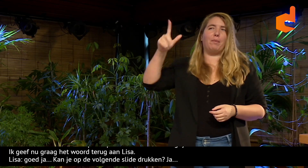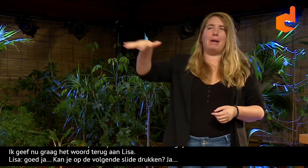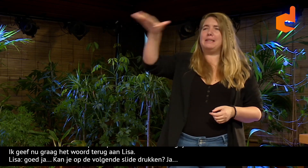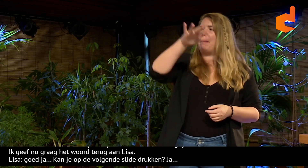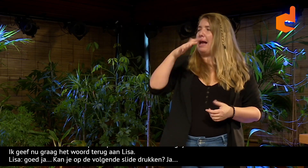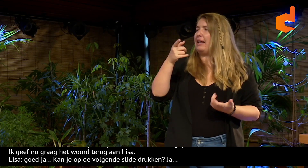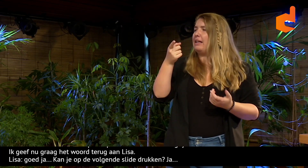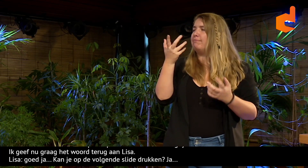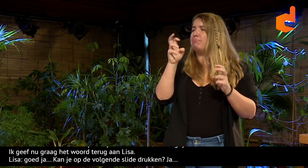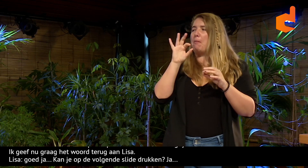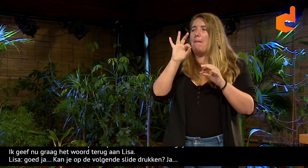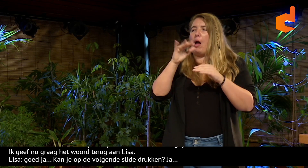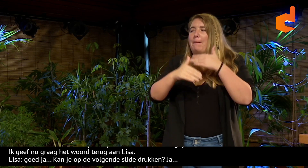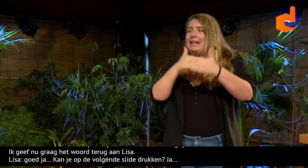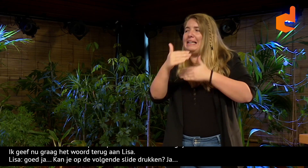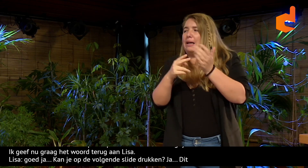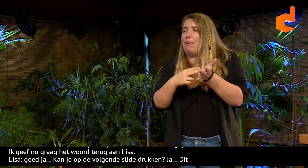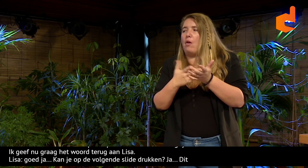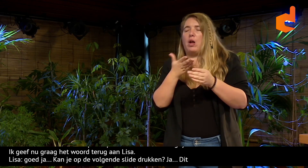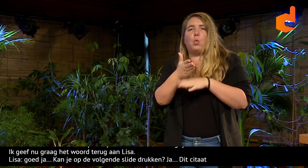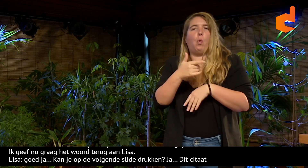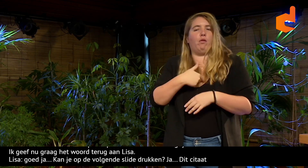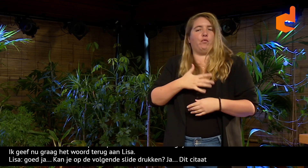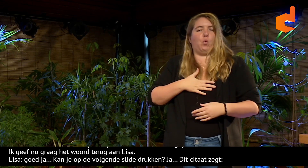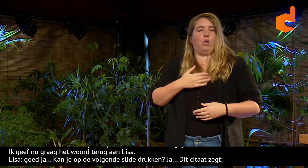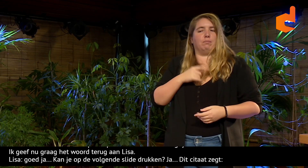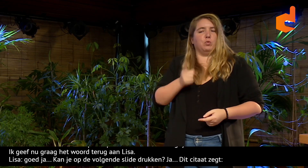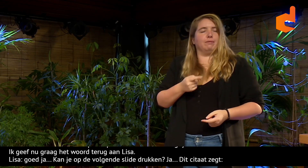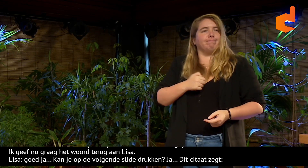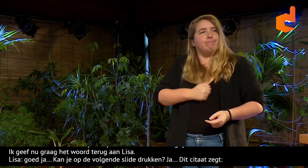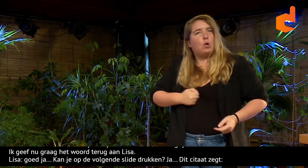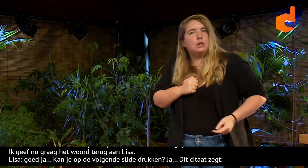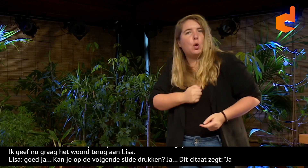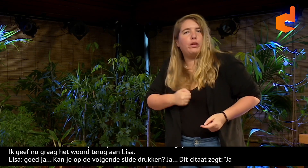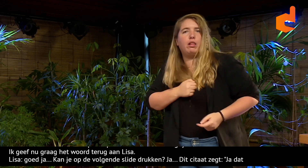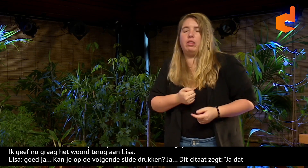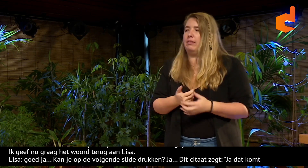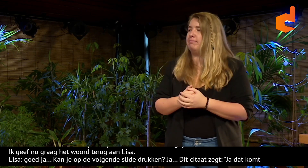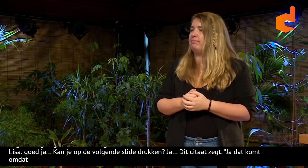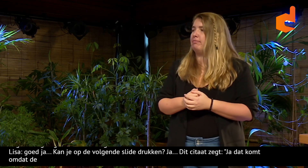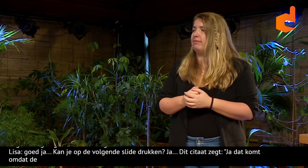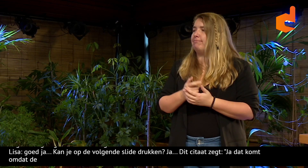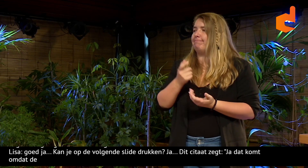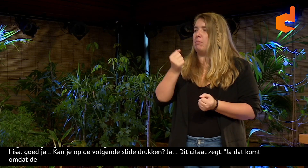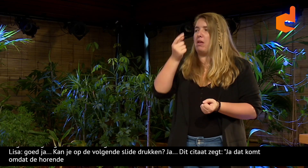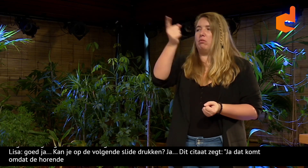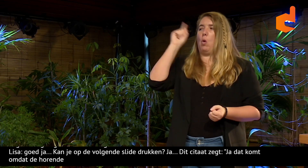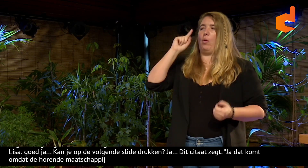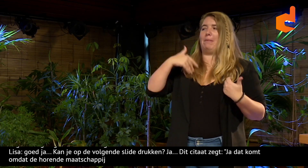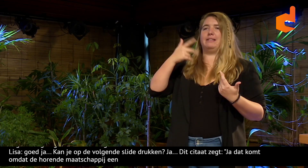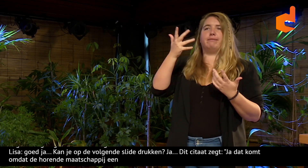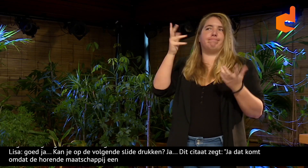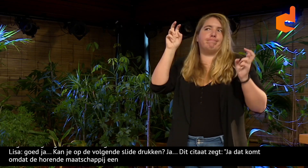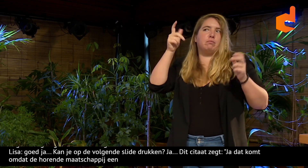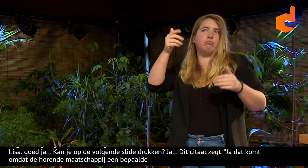Dit citaat zegt... Ja, dat komt omdat de horende maatschappij een bepaalde